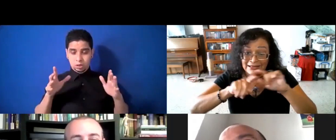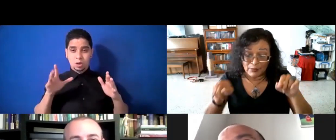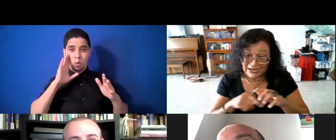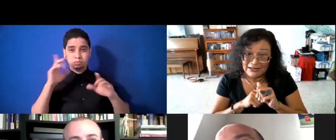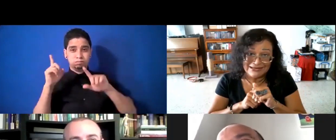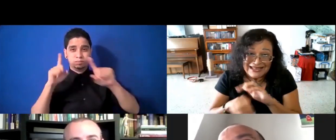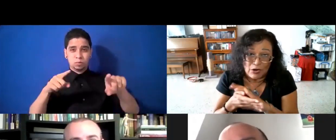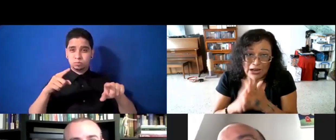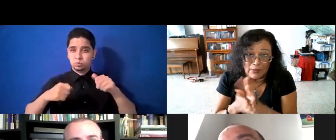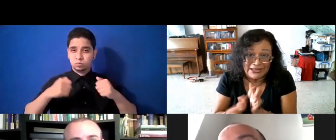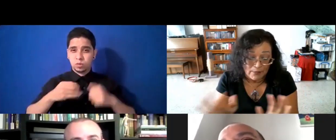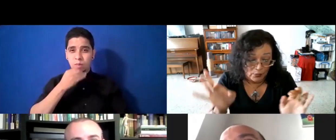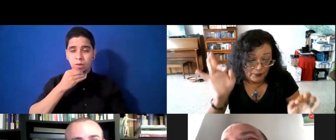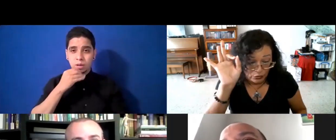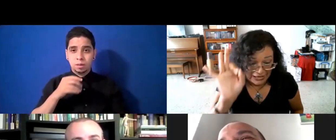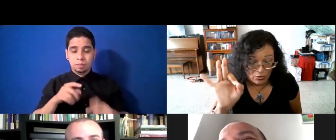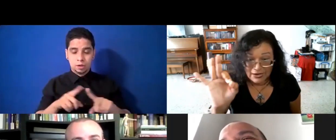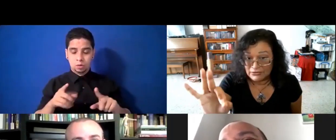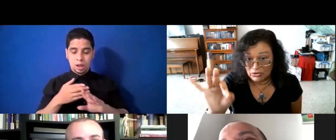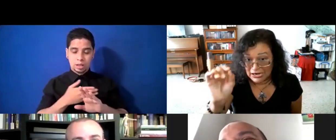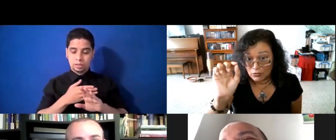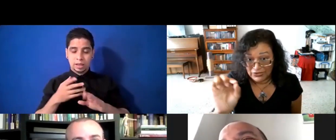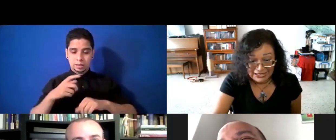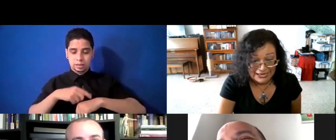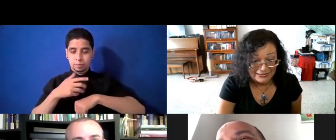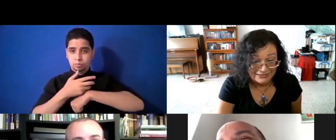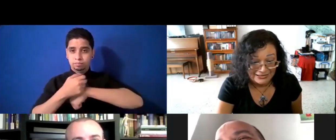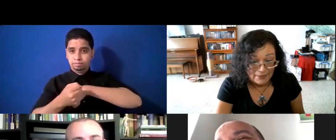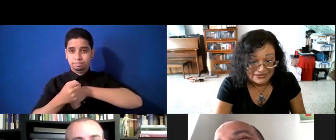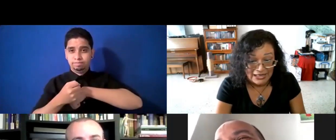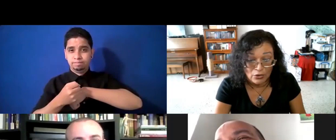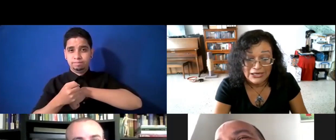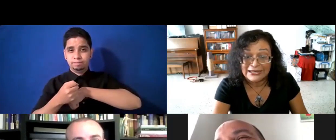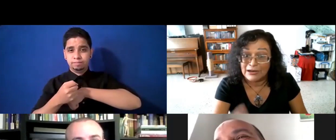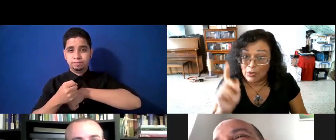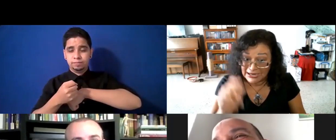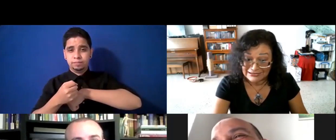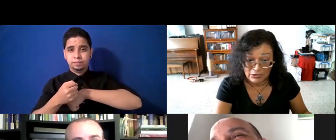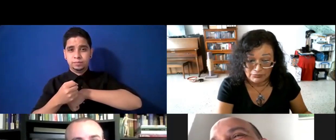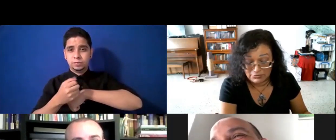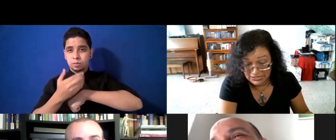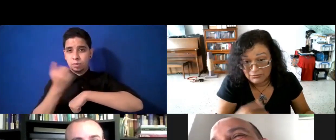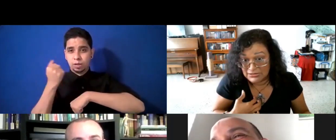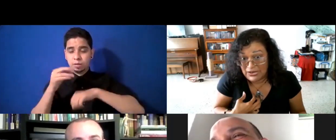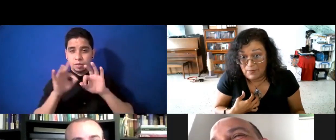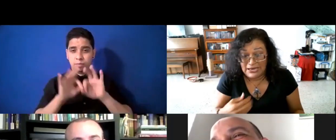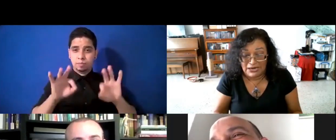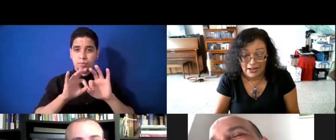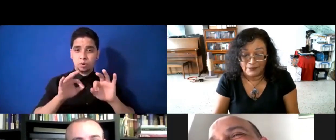antes, porque ya, ya se nos acabó el tiempo, pero tengo que mencionar un detalle, que a ti se te ha pasado, y que lo hay que hacer, que, para mí, ¿verdad?,